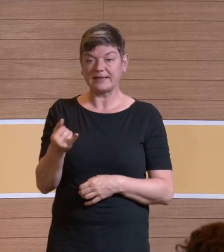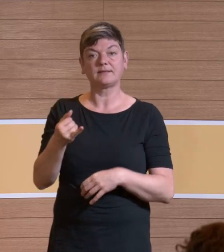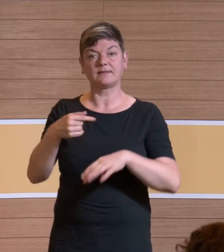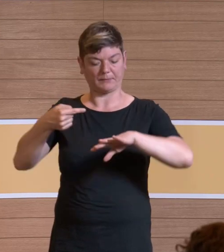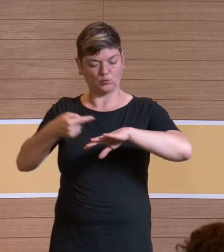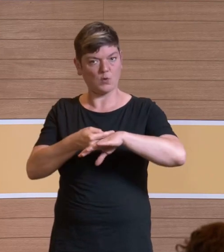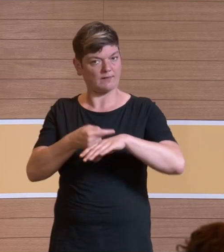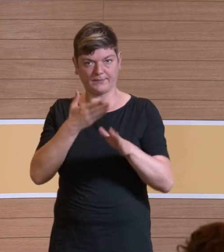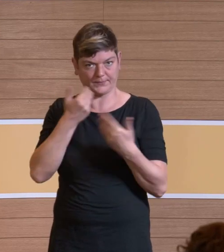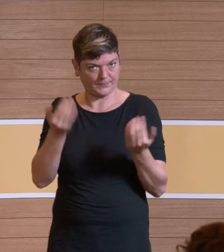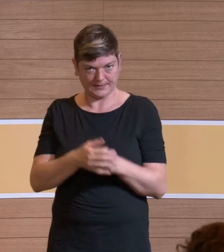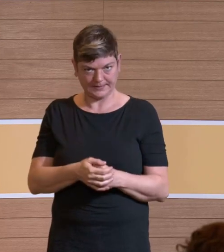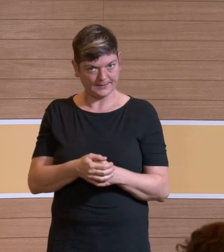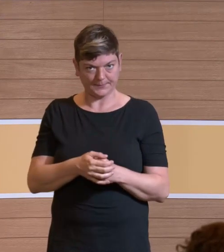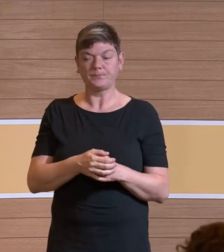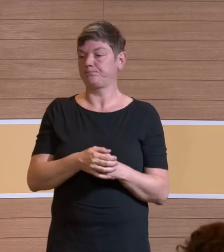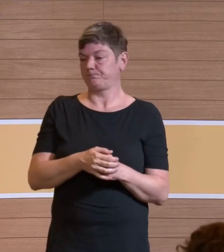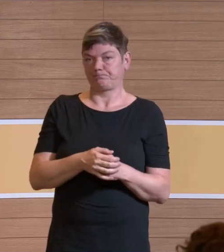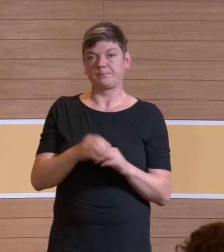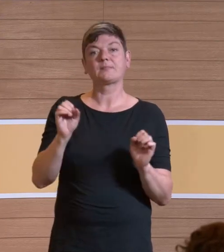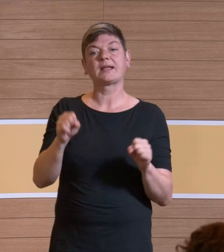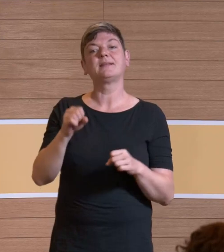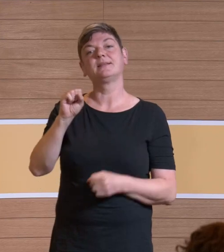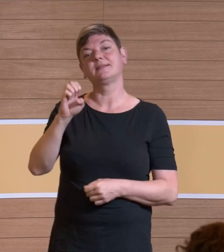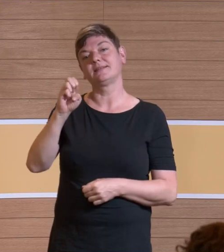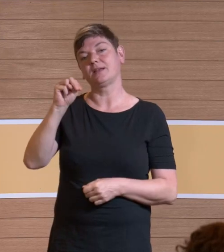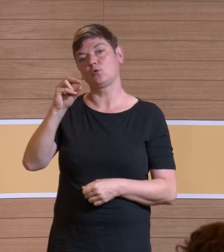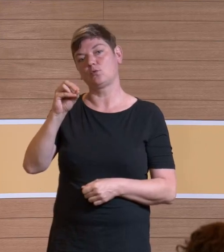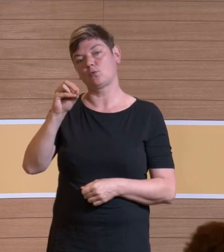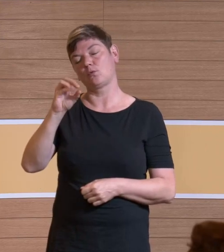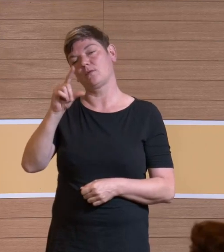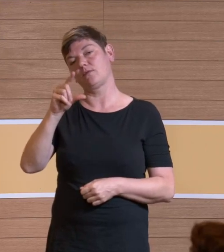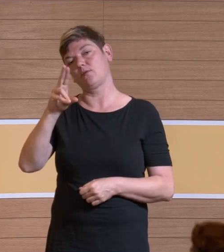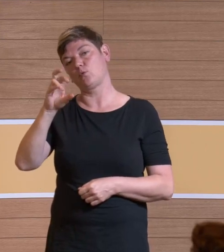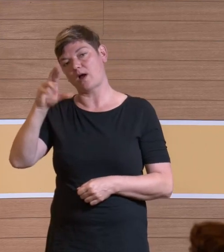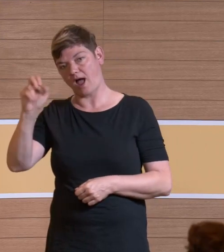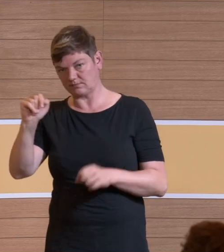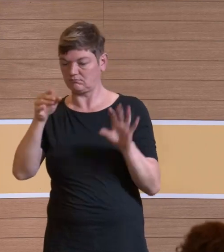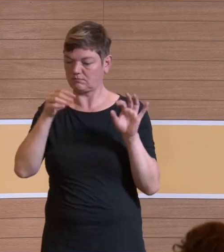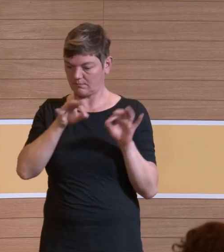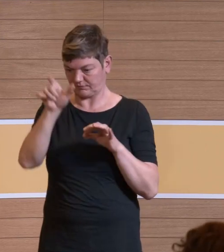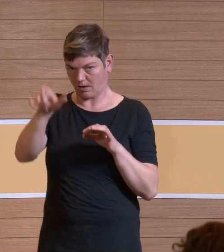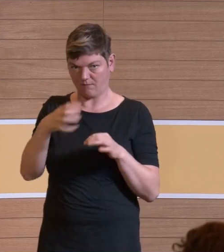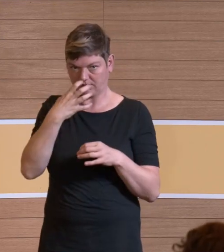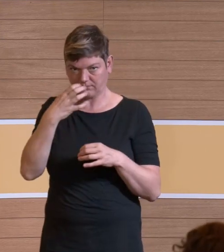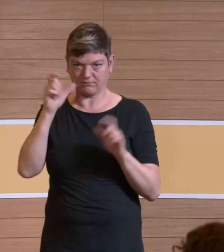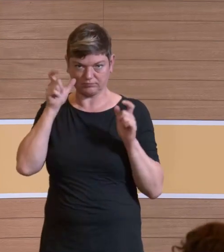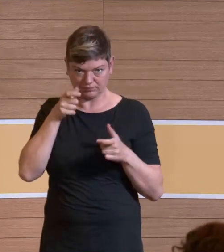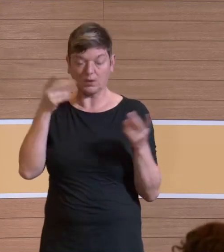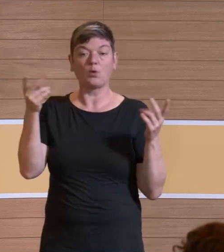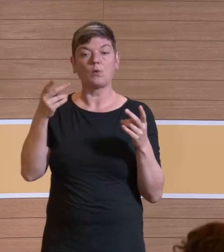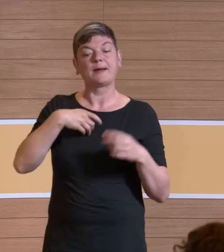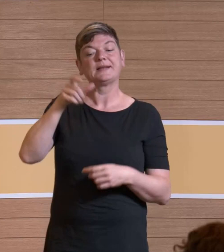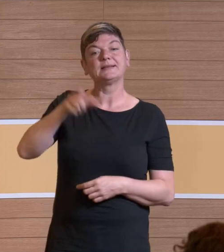intravenösen Zugang. Da können Sie das Kind mit Sevofluran einleiten. Oder stellen Sie sich vor, hochdramatisch, Sie haben einen Patienten, der hat einen